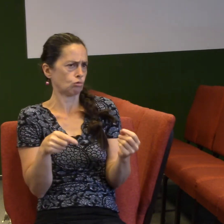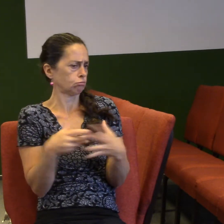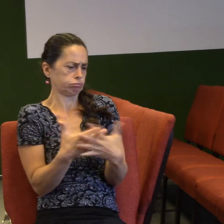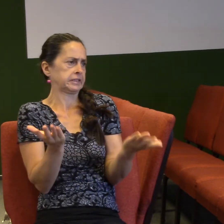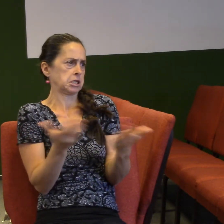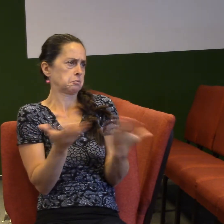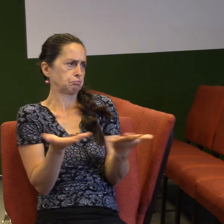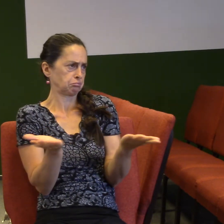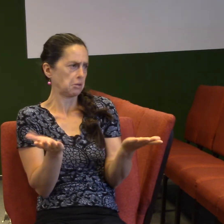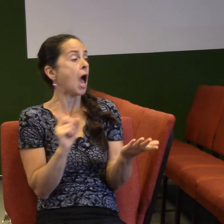ale